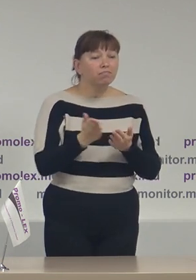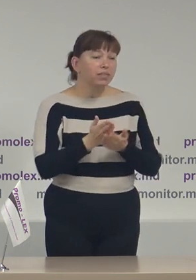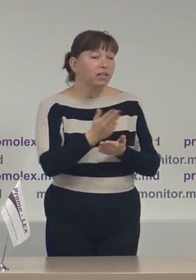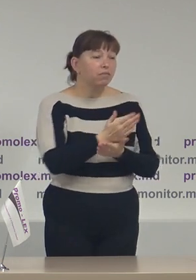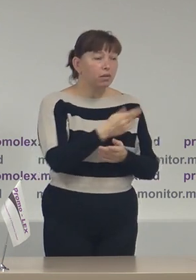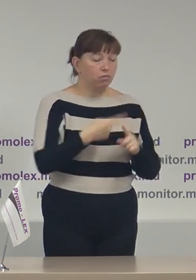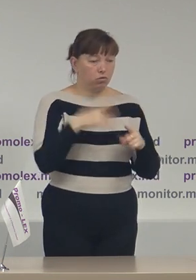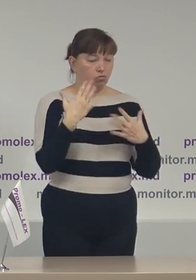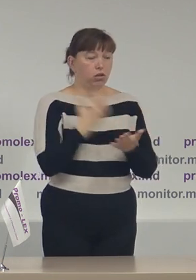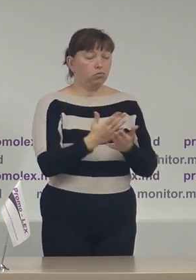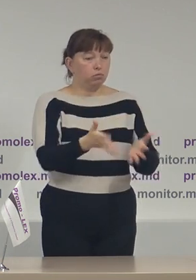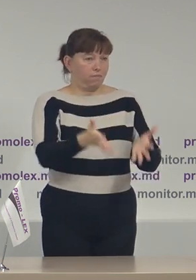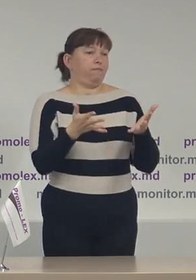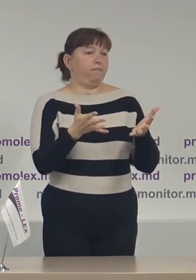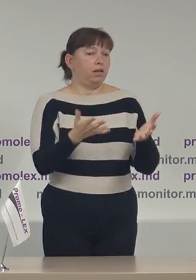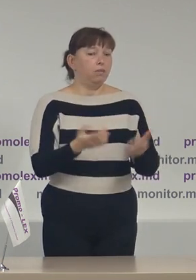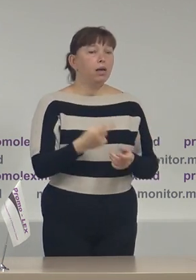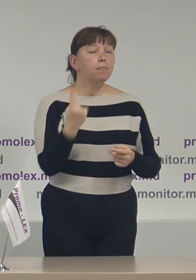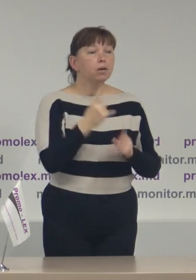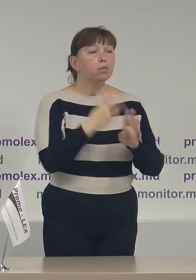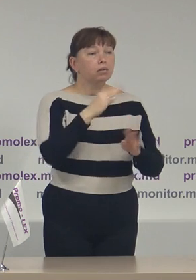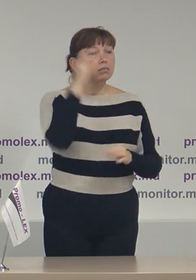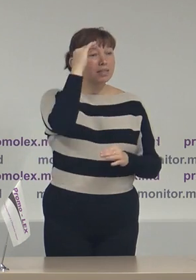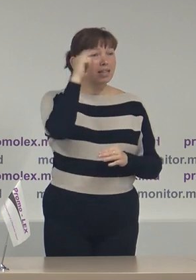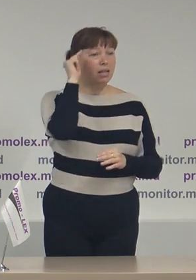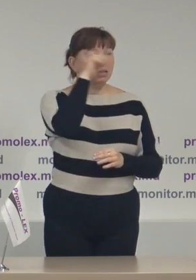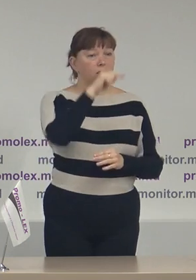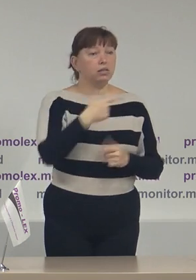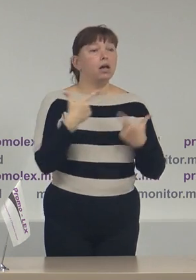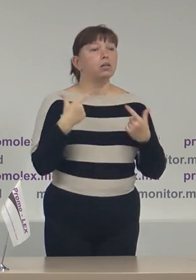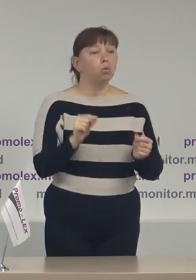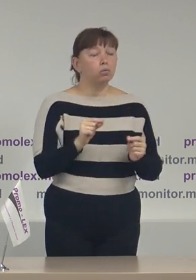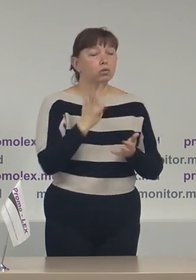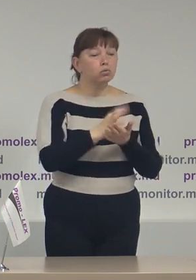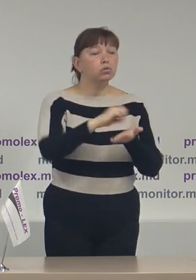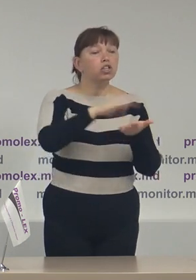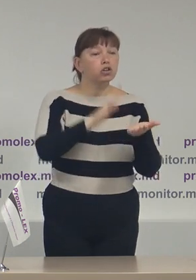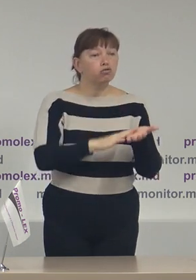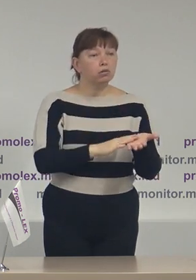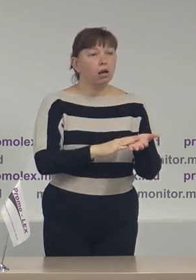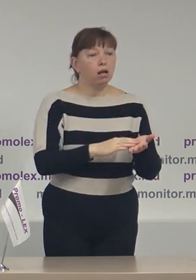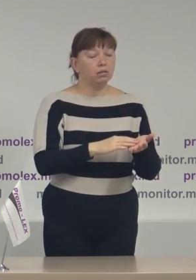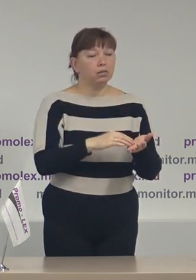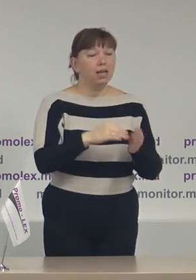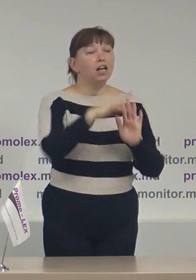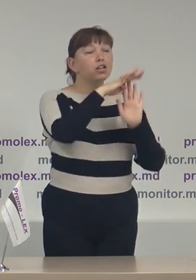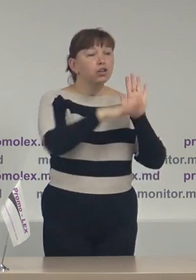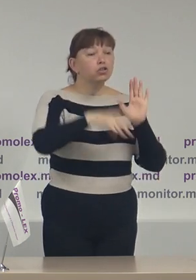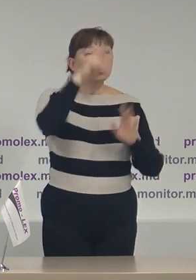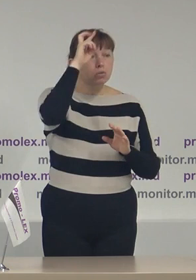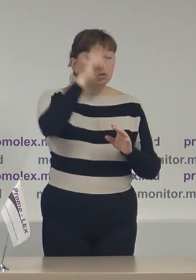vizibile în primul rând pentru regiunea transnistreană unde sunt înregistrați în registru de stat